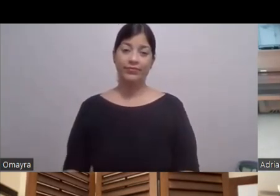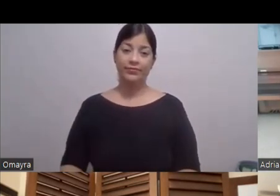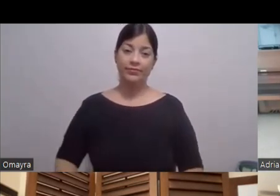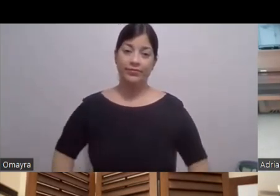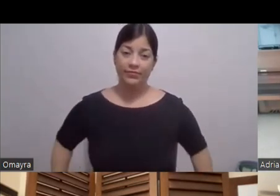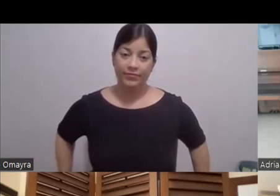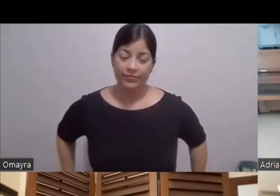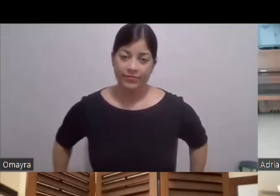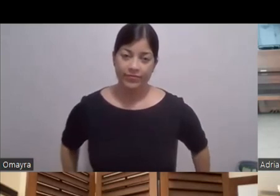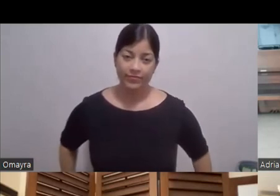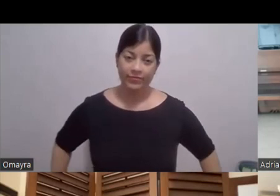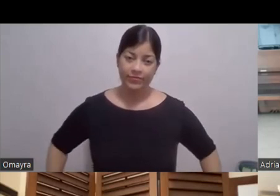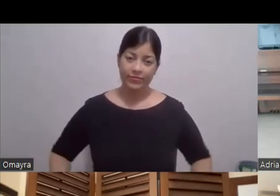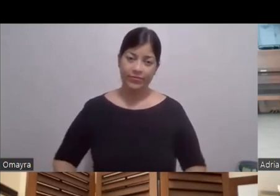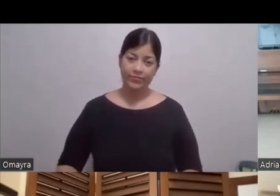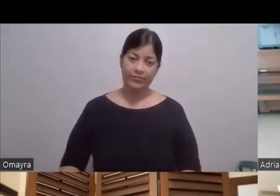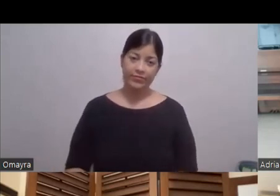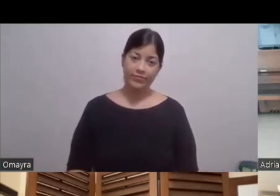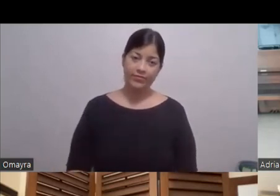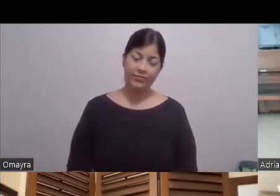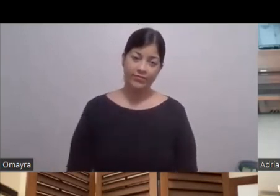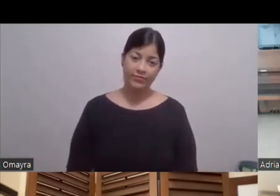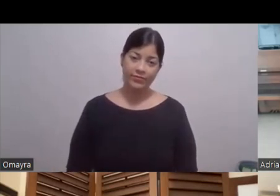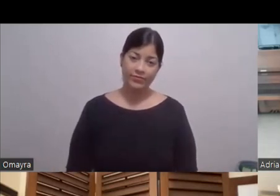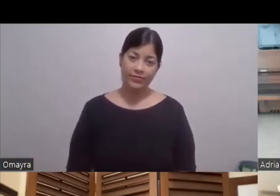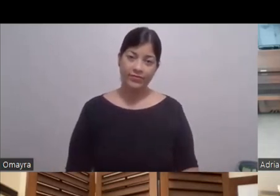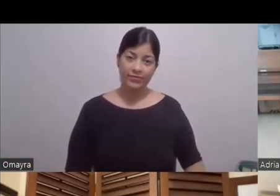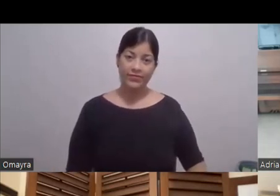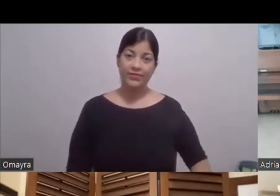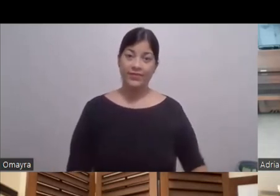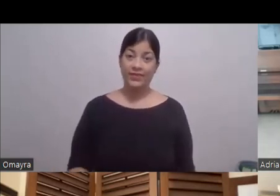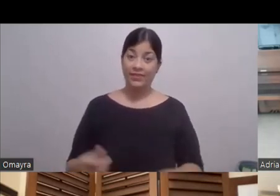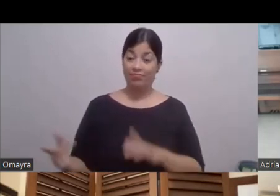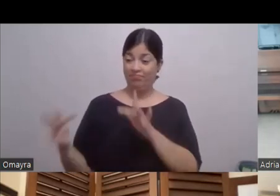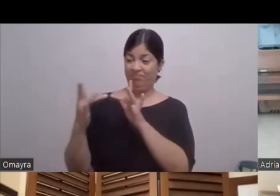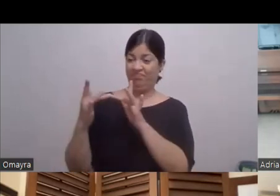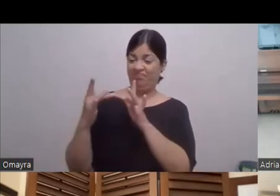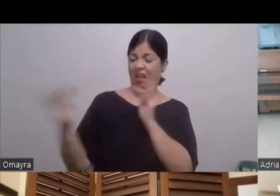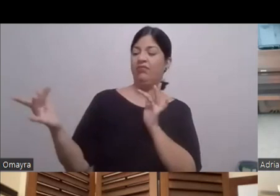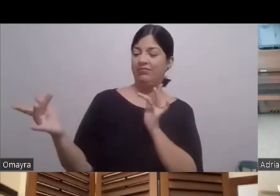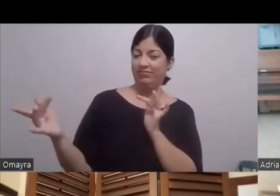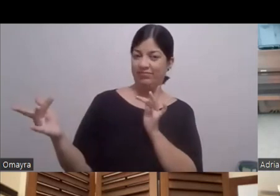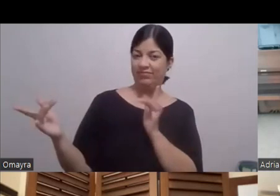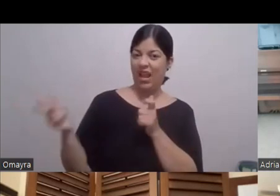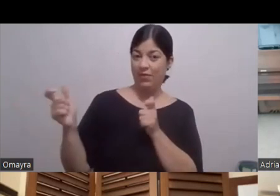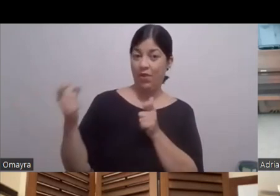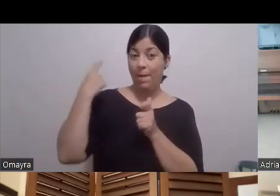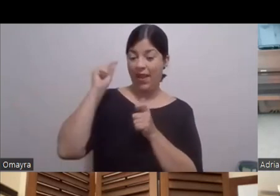¿Cómo se llama? Empatía no Al revés Antipatía Antipatía Que tenía que tener Personaje con él Con ese personaje